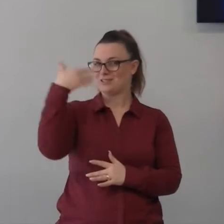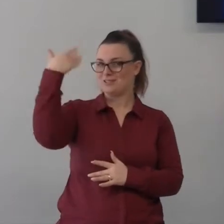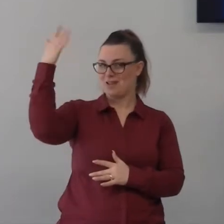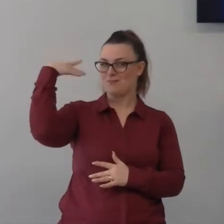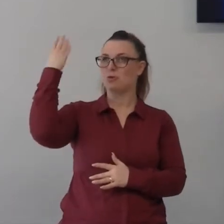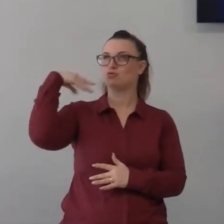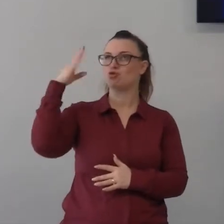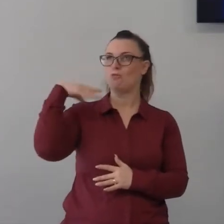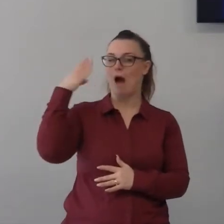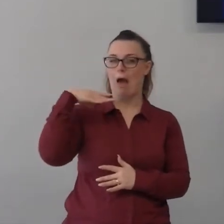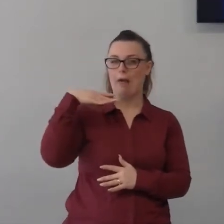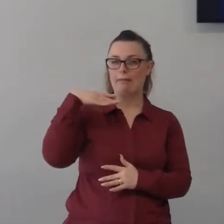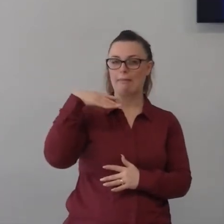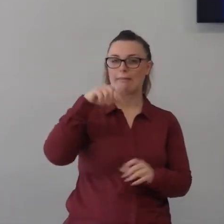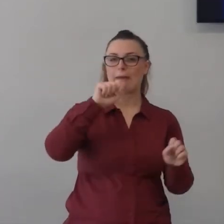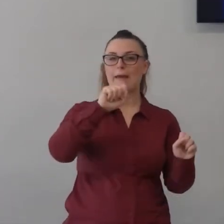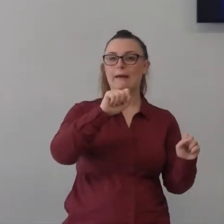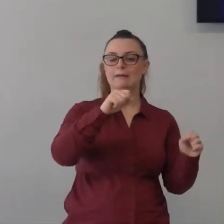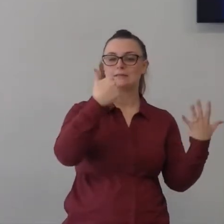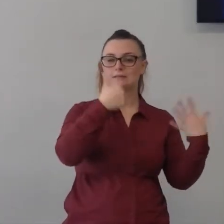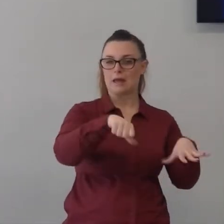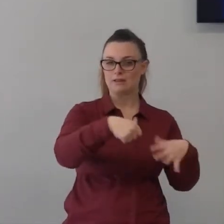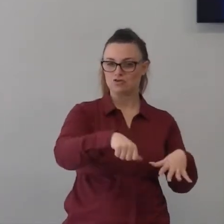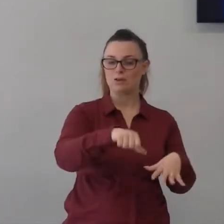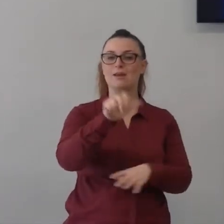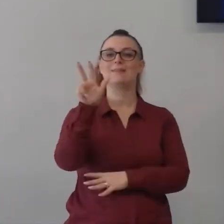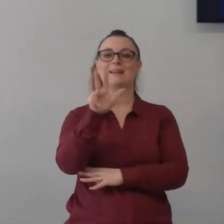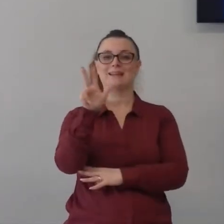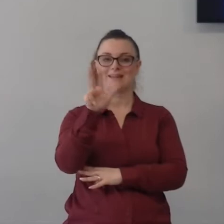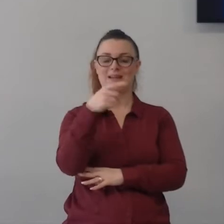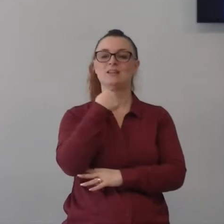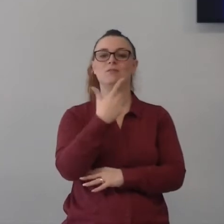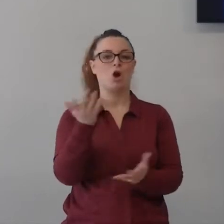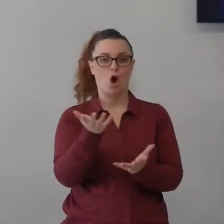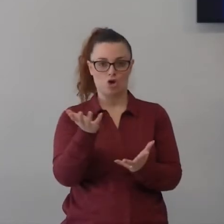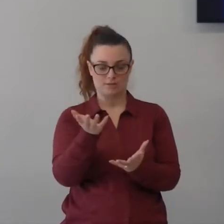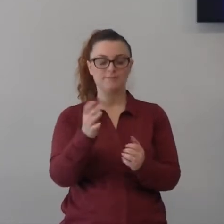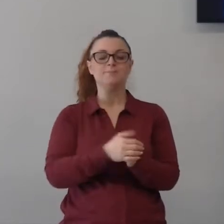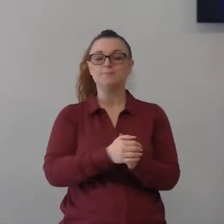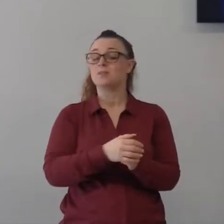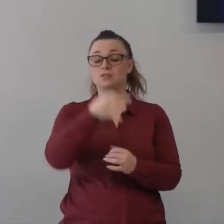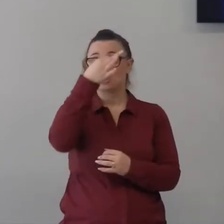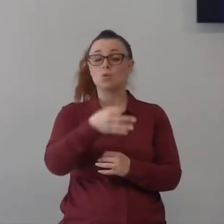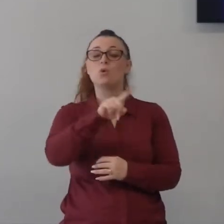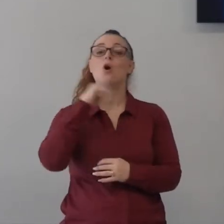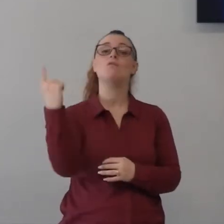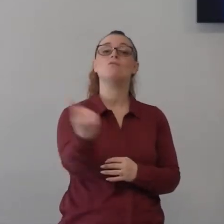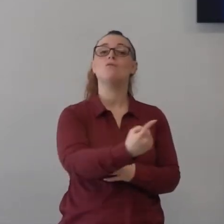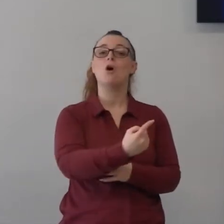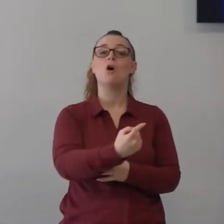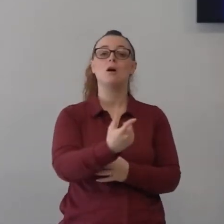16-33 Gesù diceva nel mondo avrete tripolazioni non stava pensando